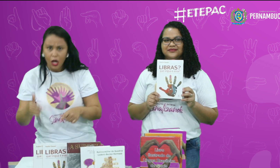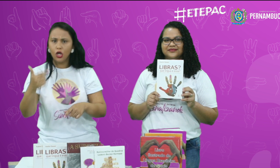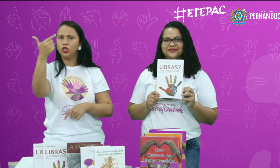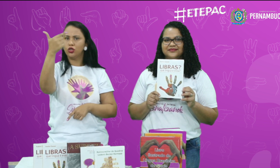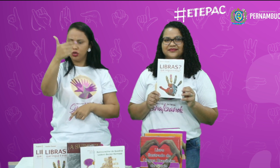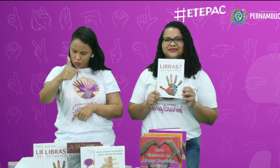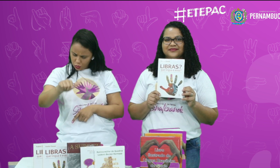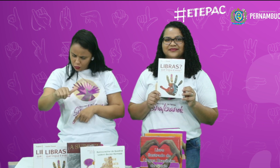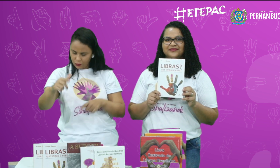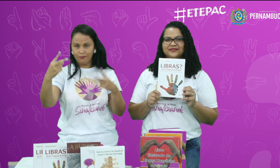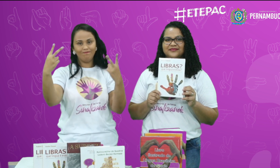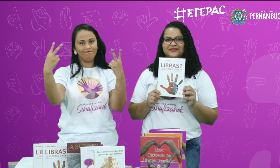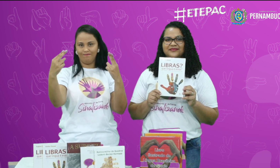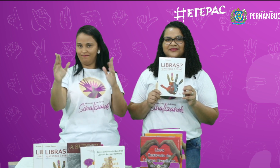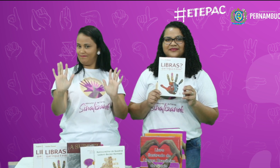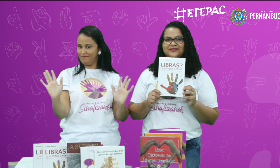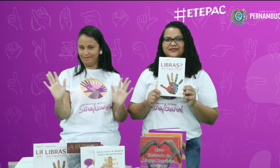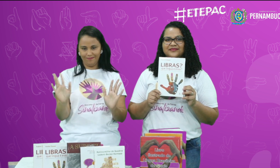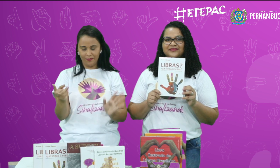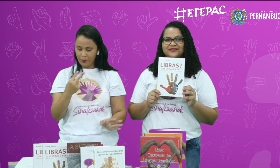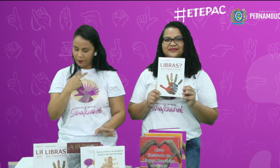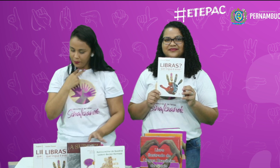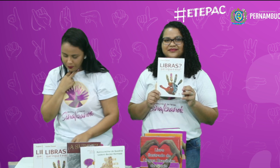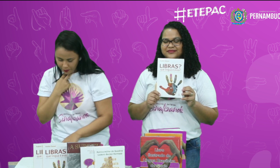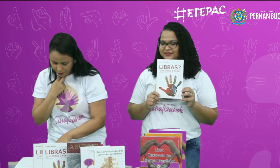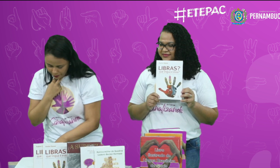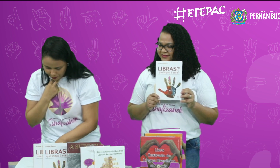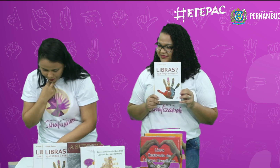De novo. É igual, mesmo número, não pode.